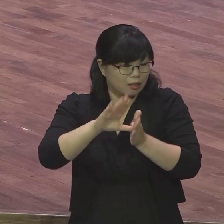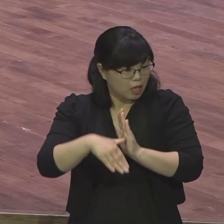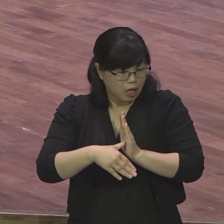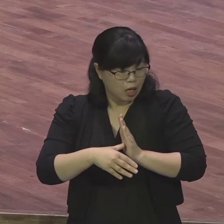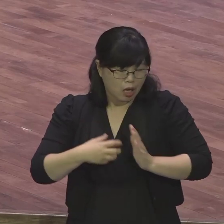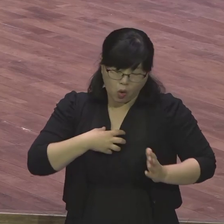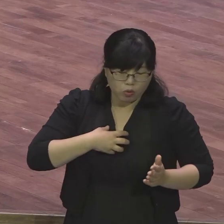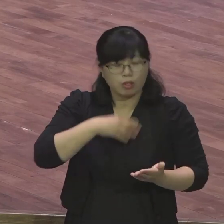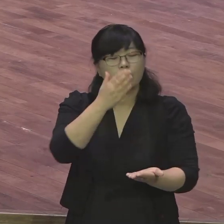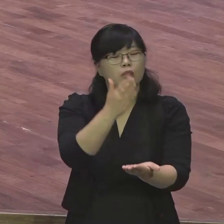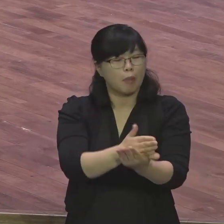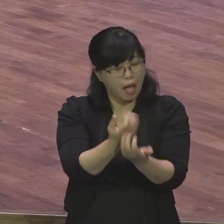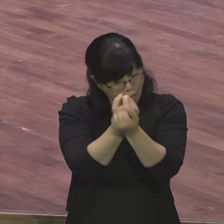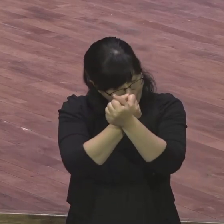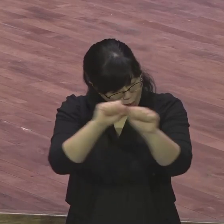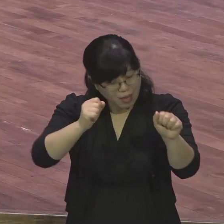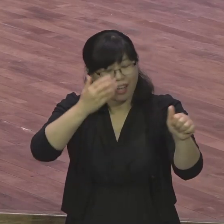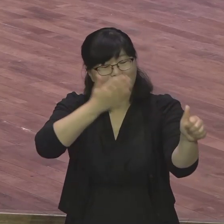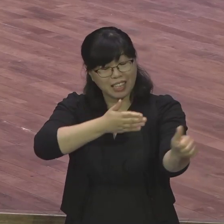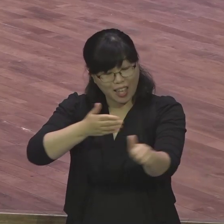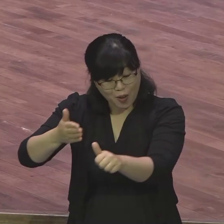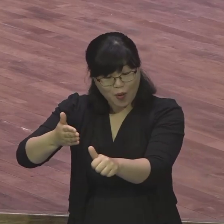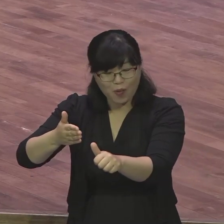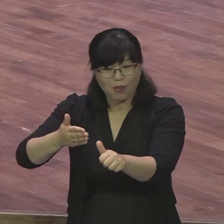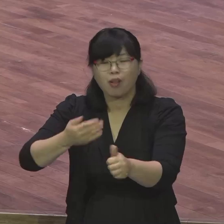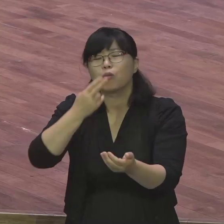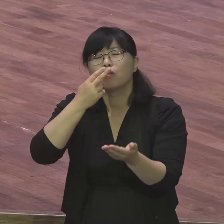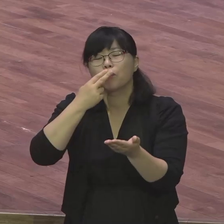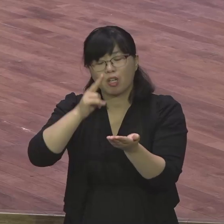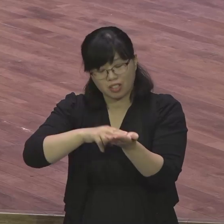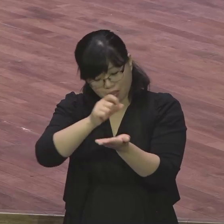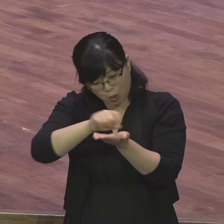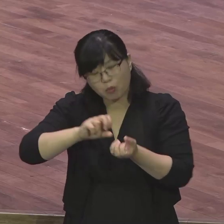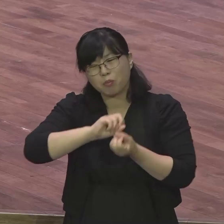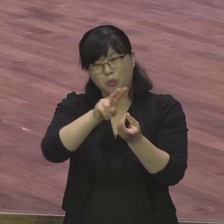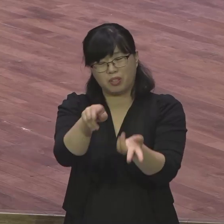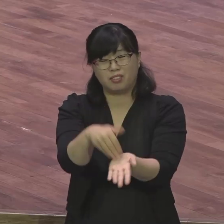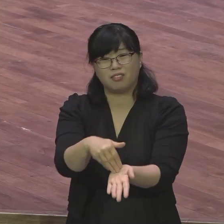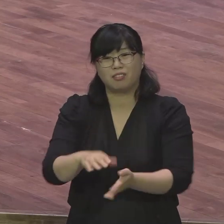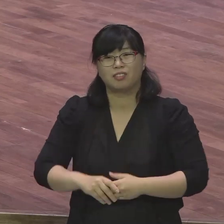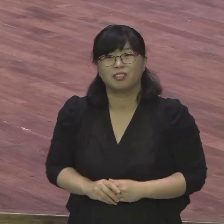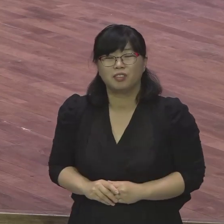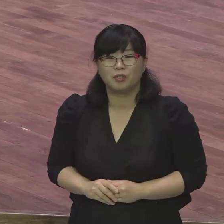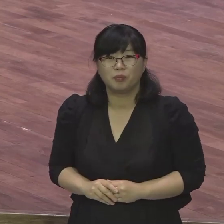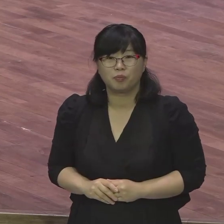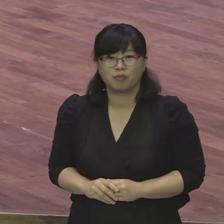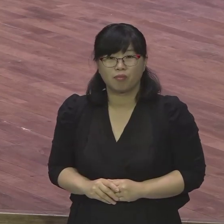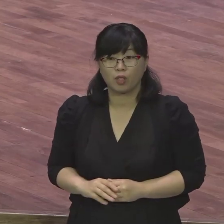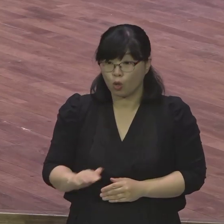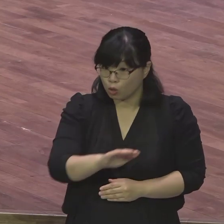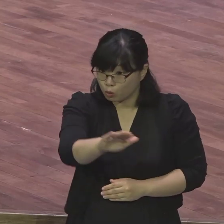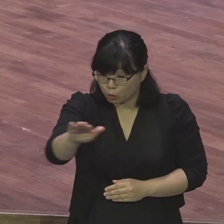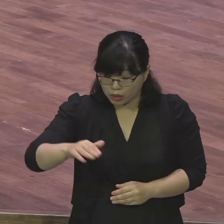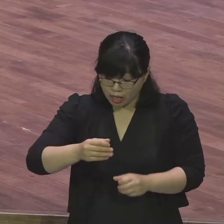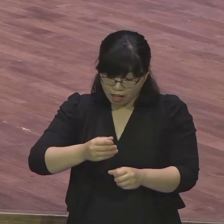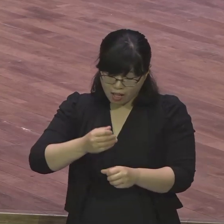특별히 하나님께서 예수고시도의 형상을 본받게 하기 위하여 우리가 미리 뭐여 택정하시다 택정하셨다